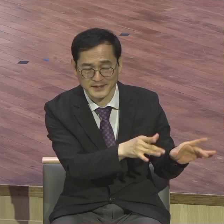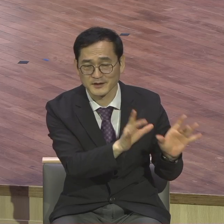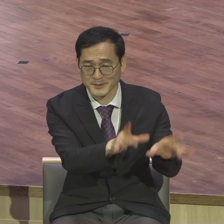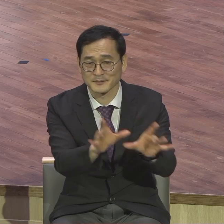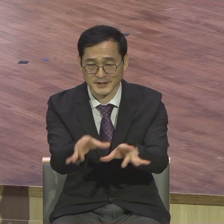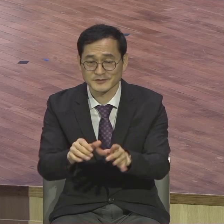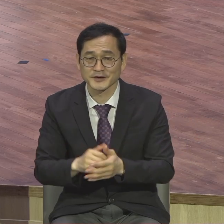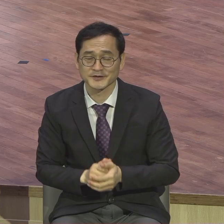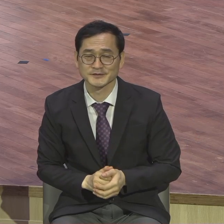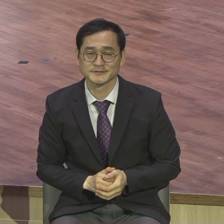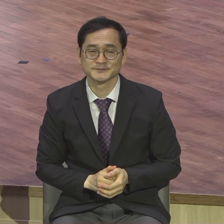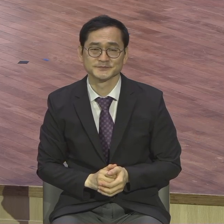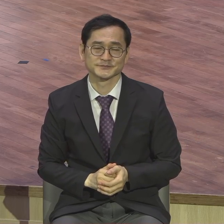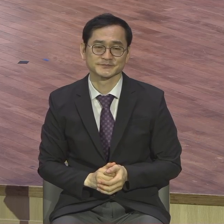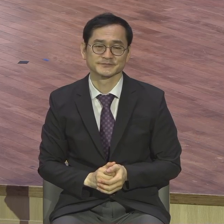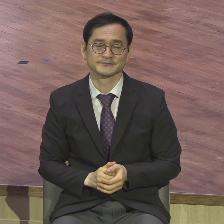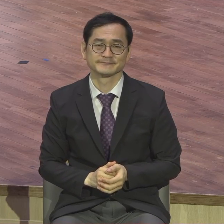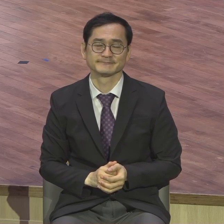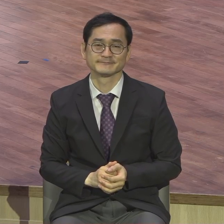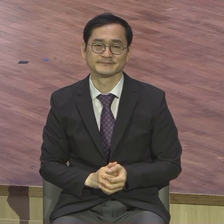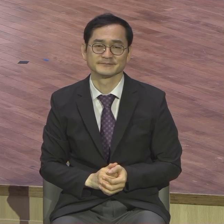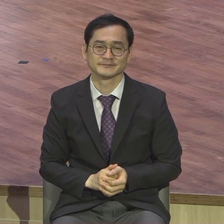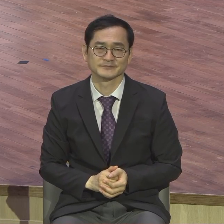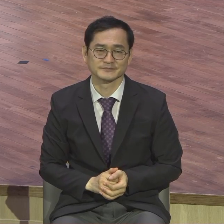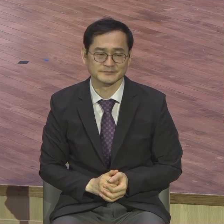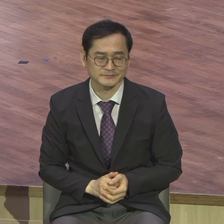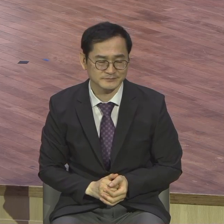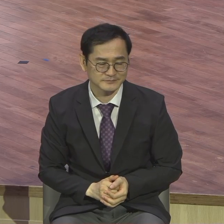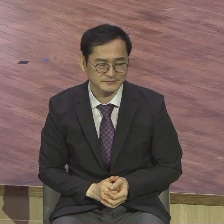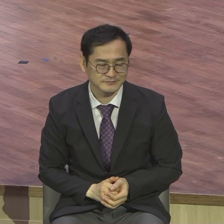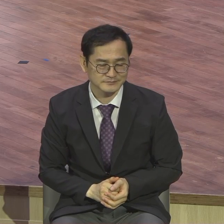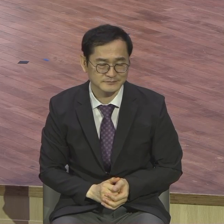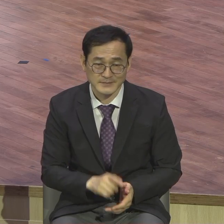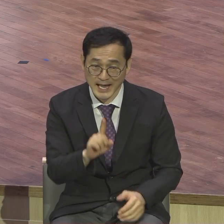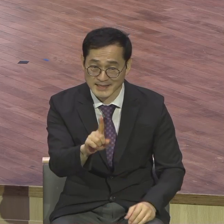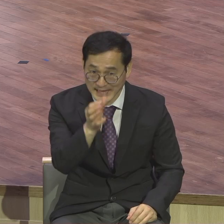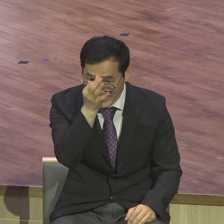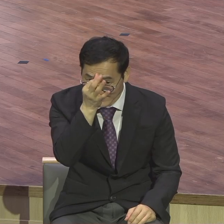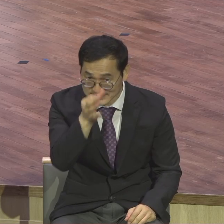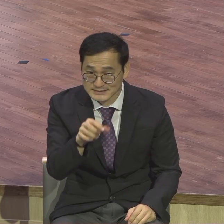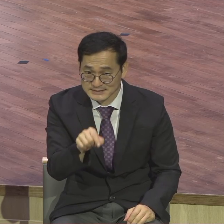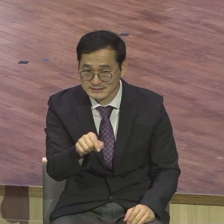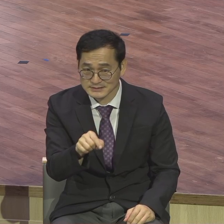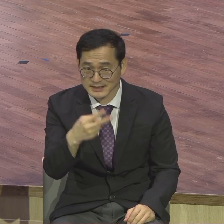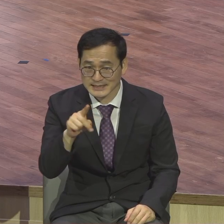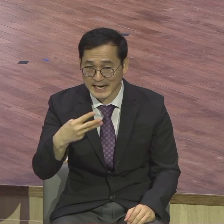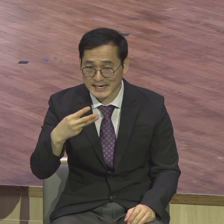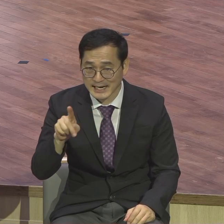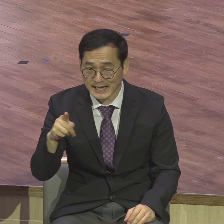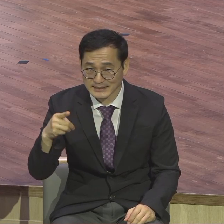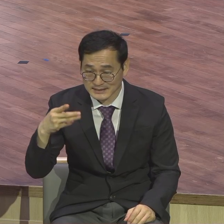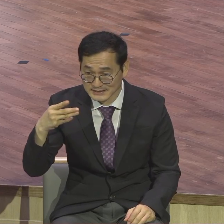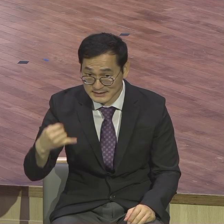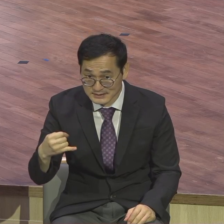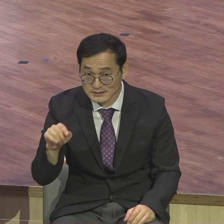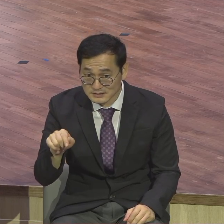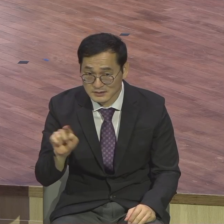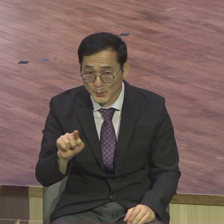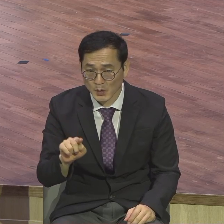달란트를 맡겼다. 한 달란트가 요즘 시세로 말하면 9천만 원 됩니다. 은 한